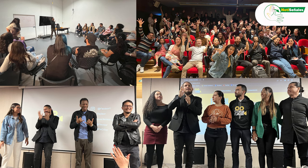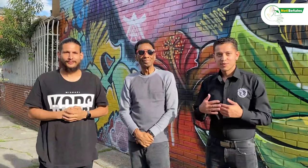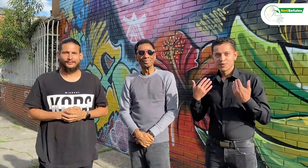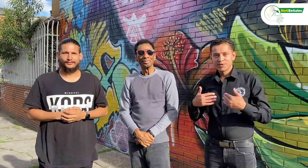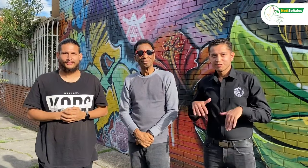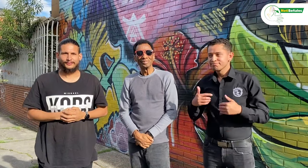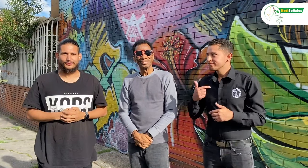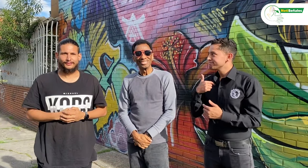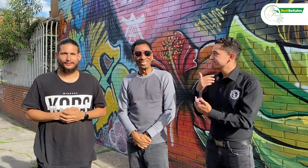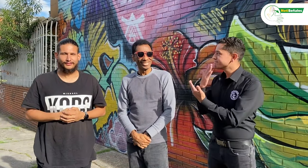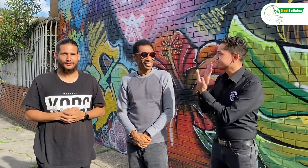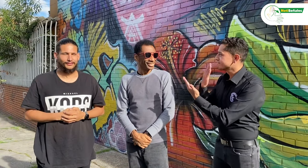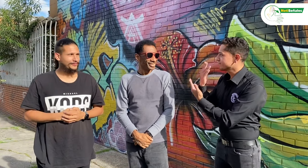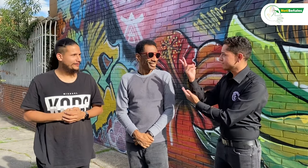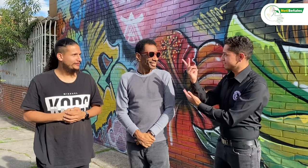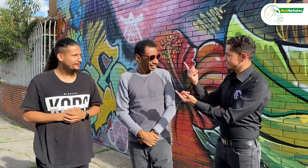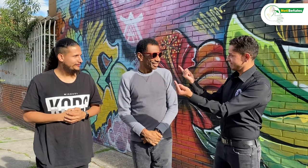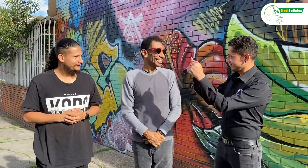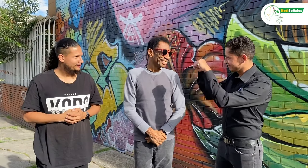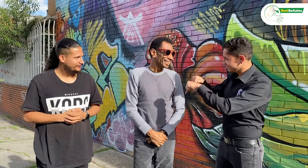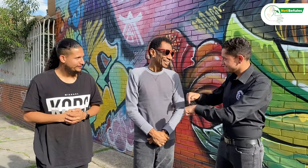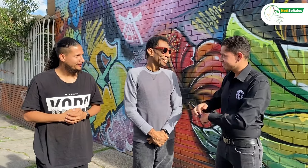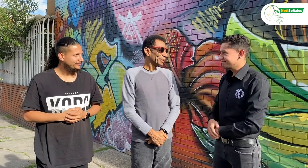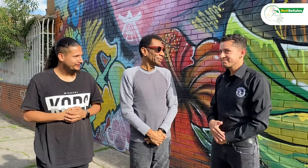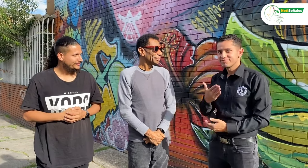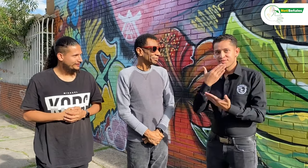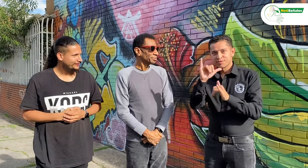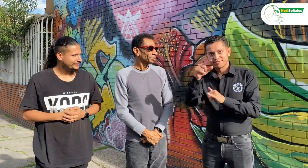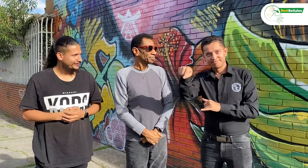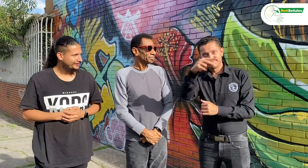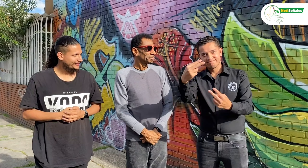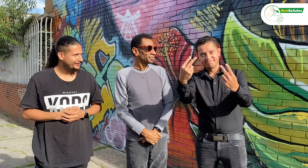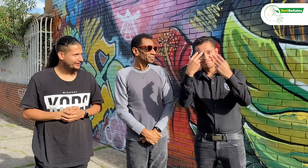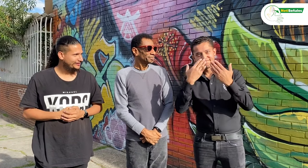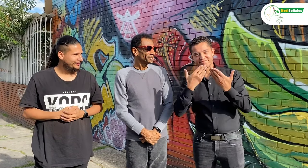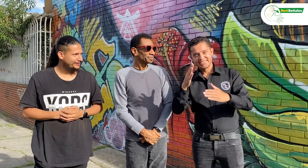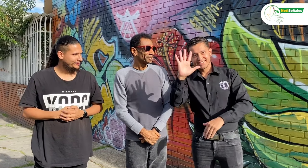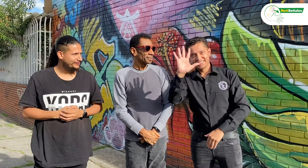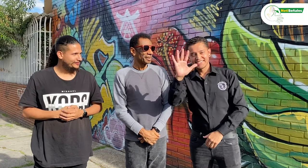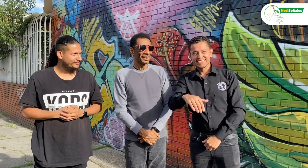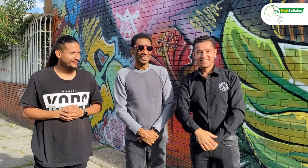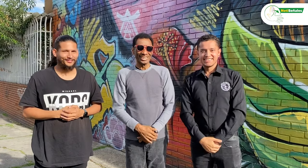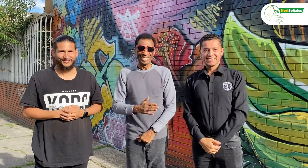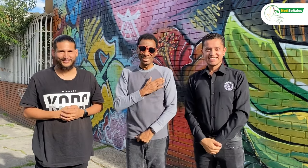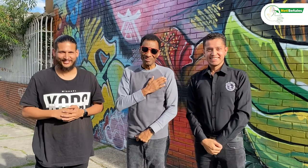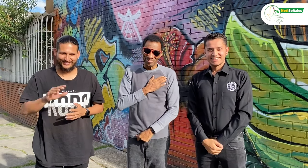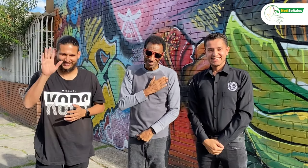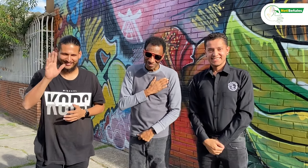Les agradezco por haber estado en este espacio y también gracias a ustedes que nos ven. Hasta luego. Hasta luego.